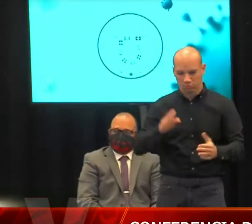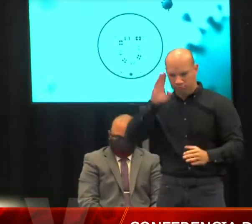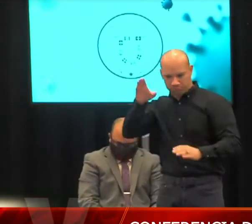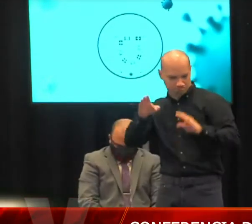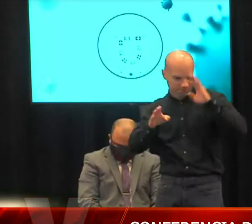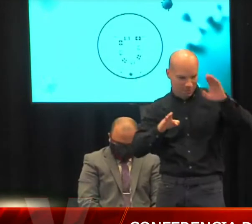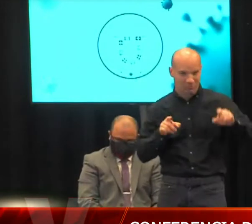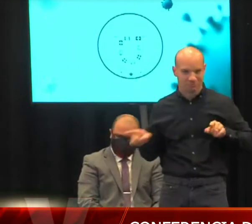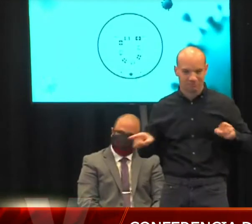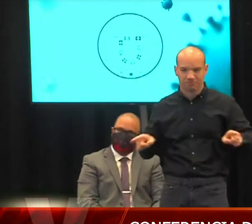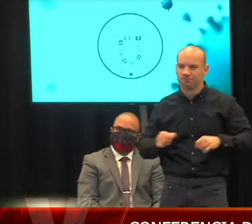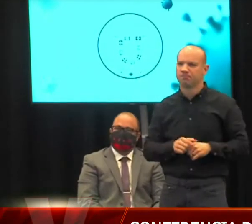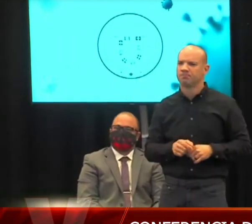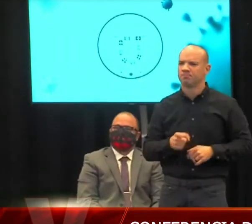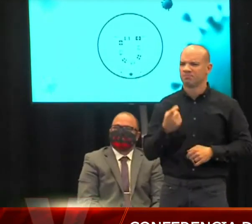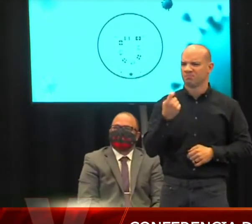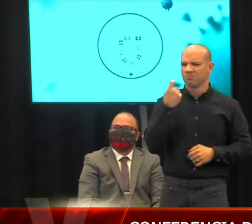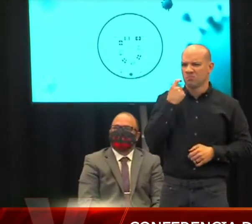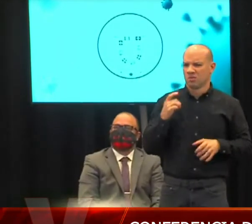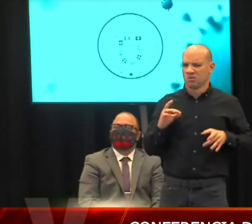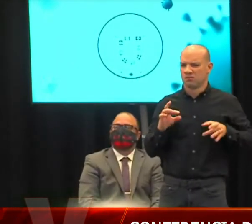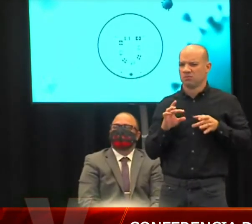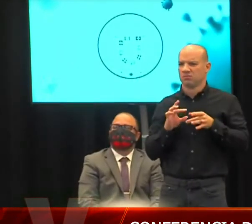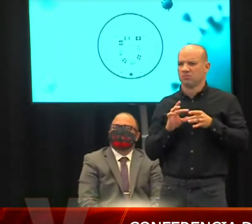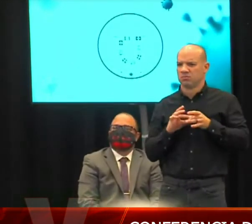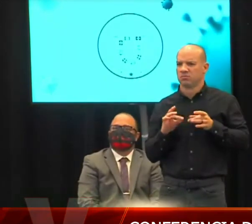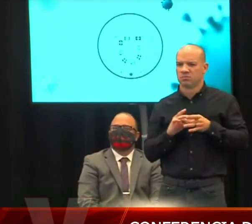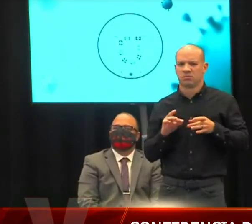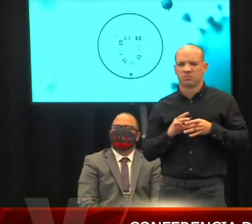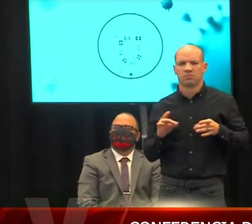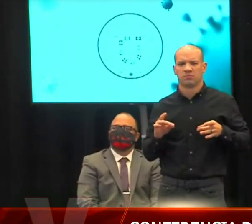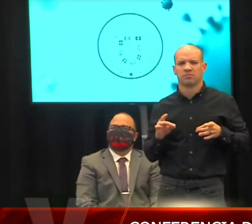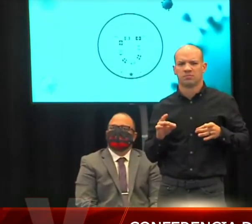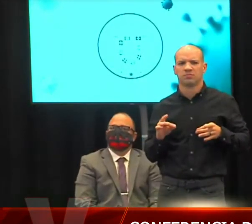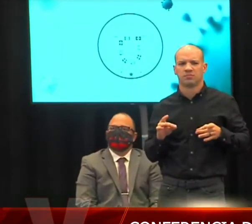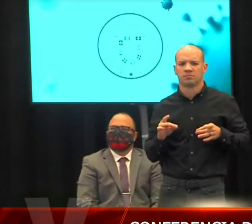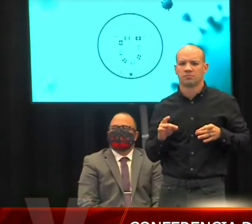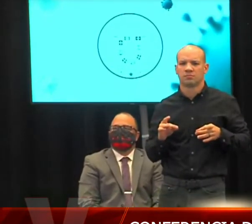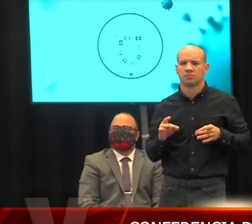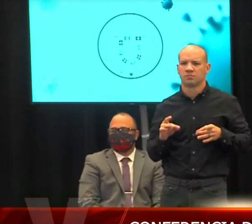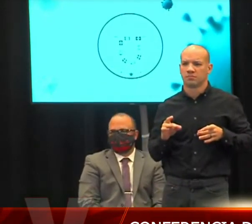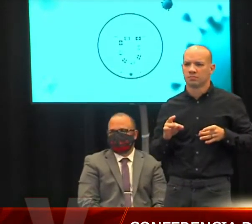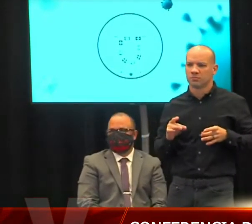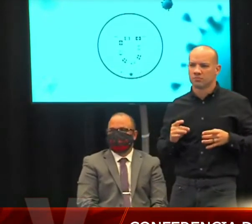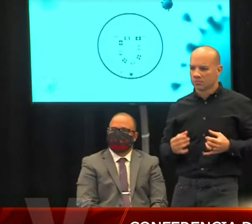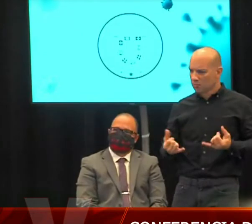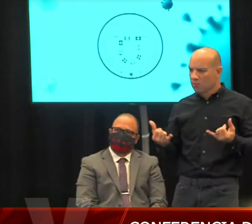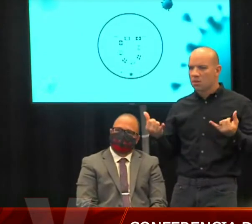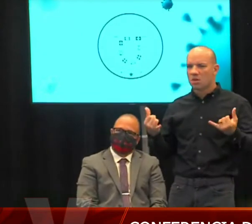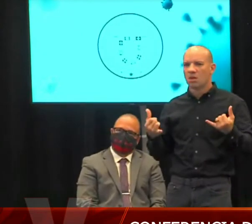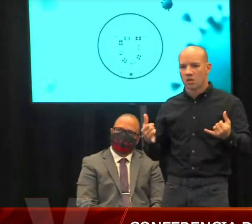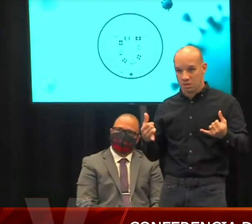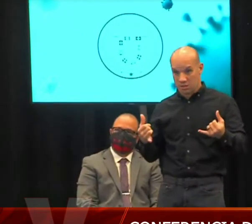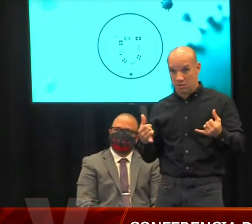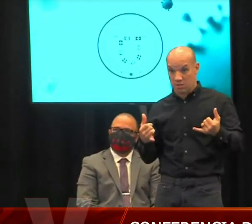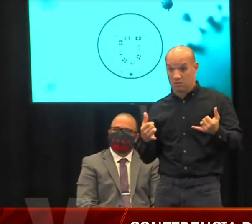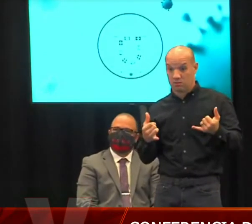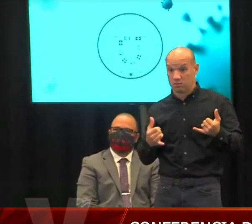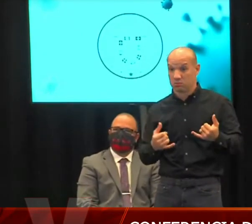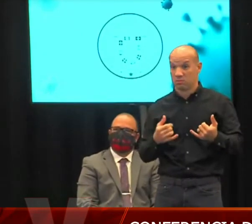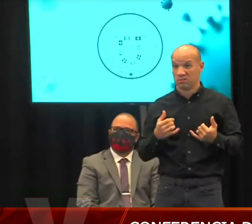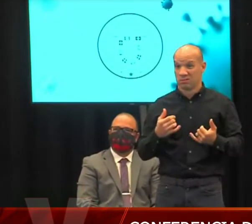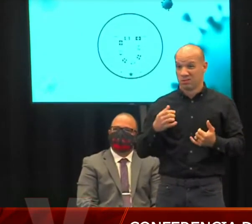usted mencionó, vamos, para de alguna manera justificar esta flexibilización en las restricciones.